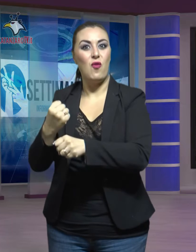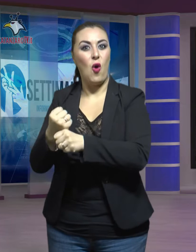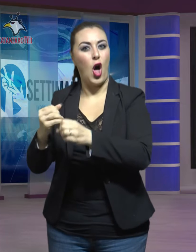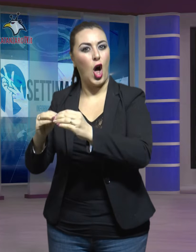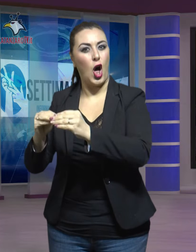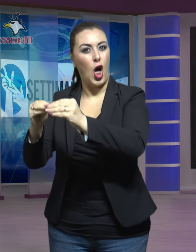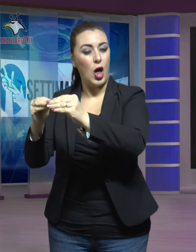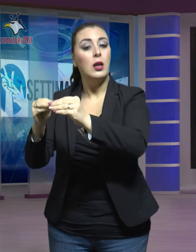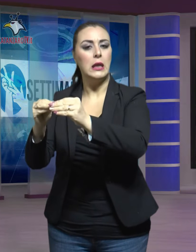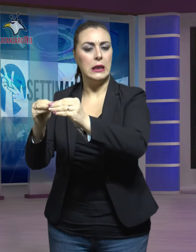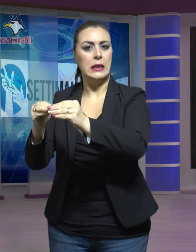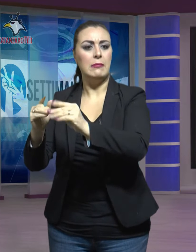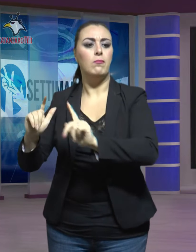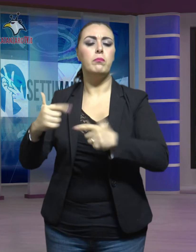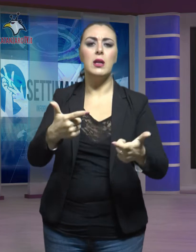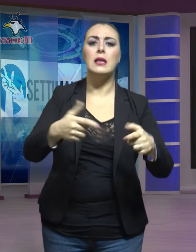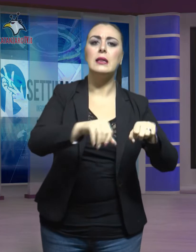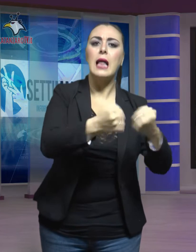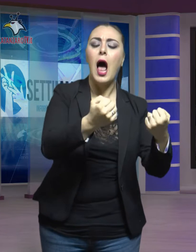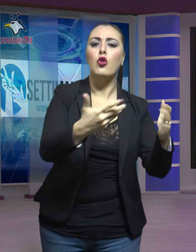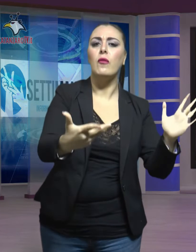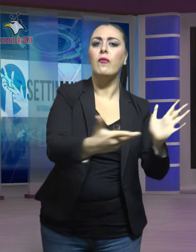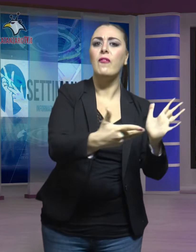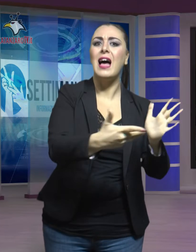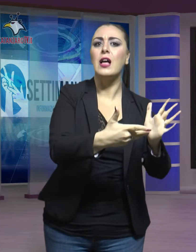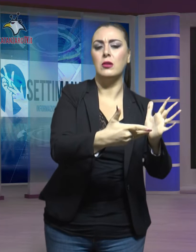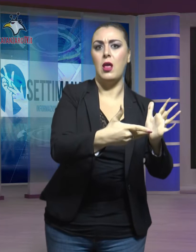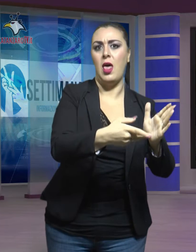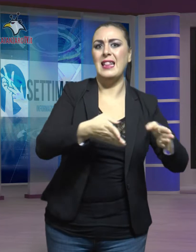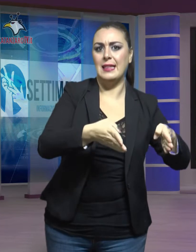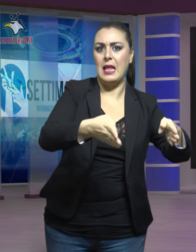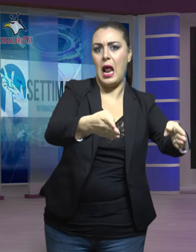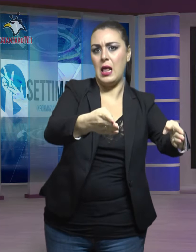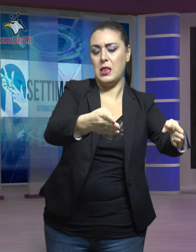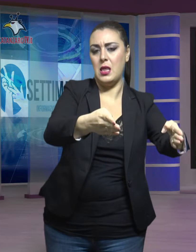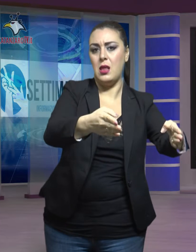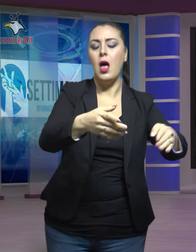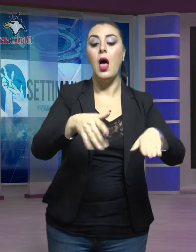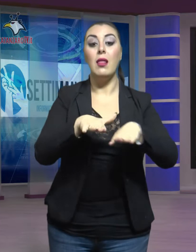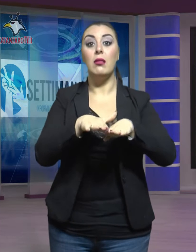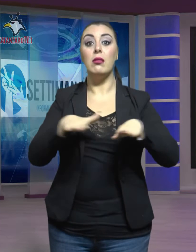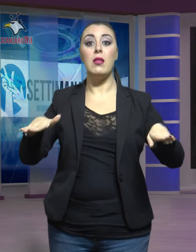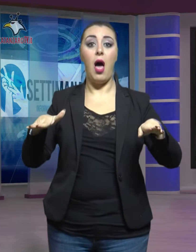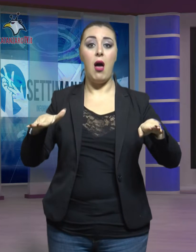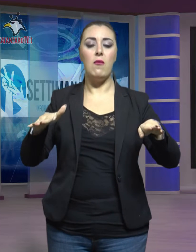intralci l'attuale sistema aviario. Al tavolo siederanno il